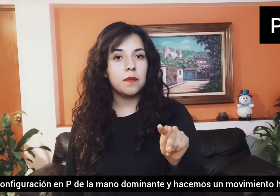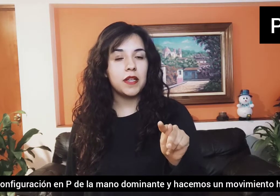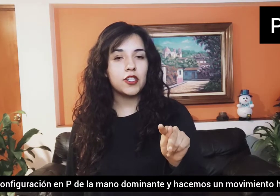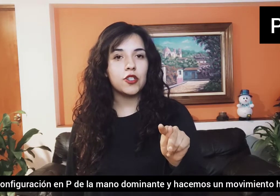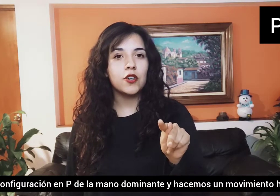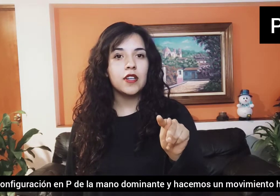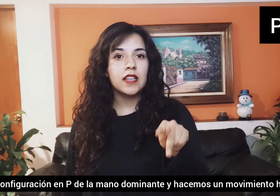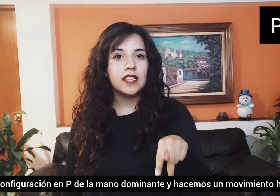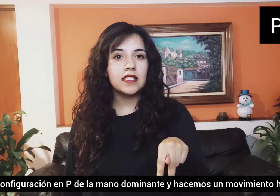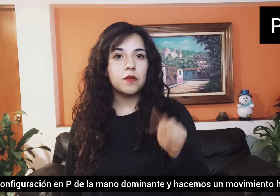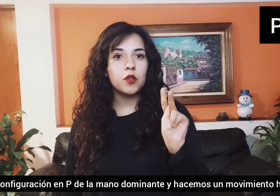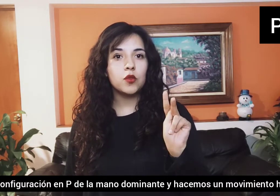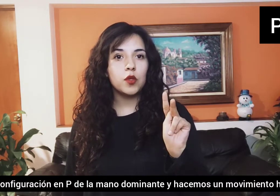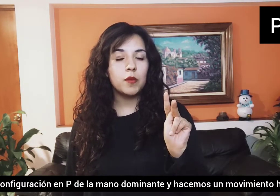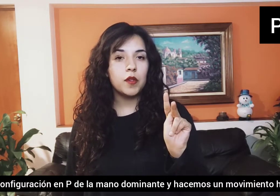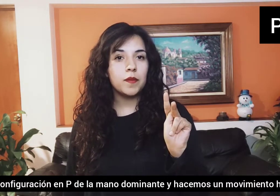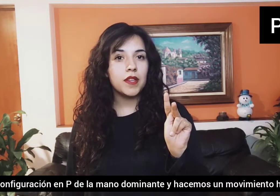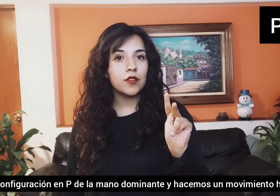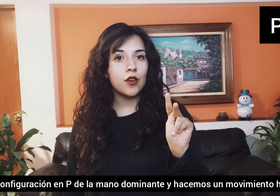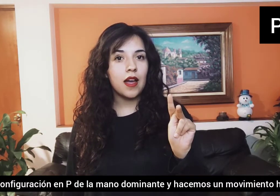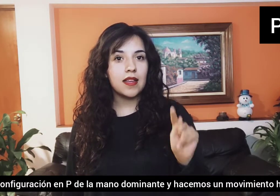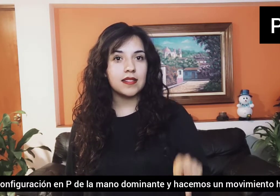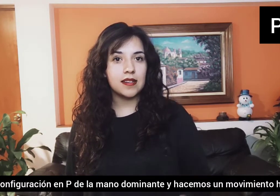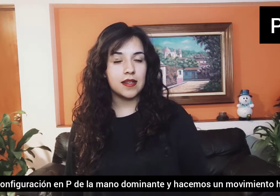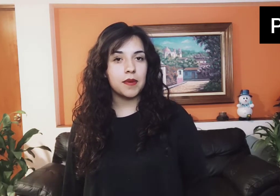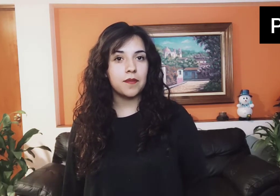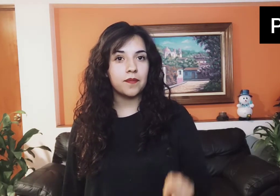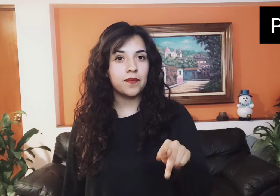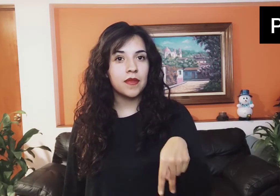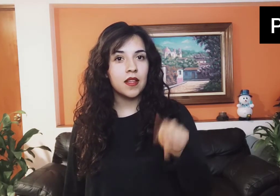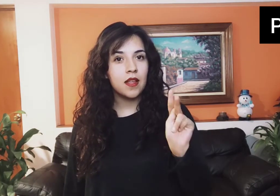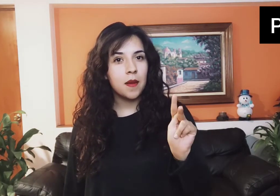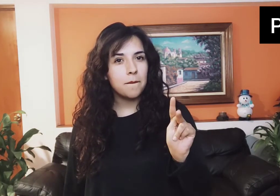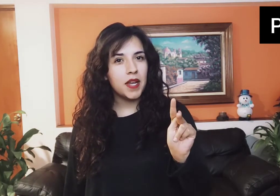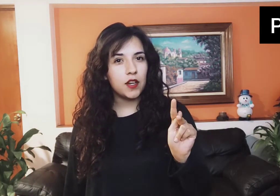pecho y hacemos un movimiento hacia arriba. Pero.